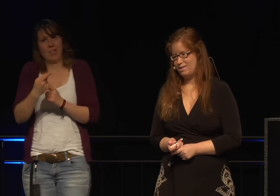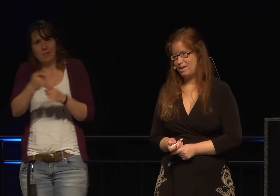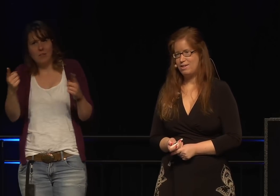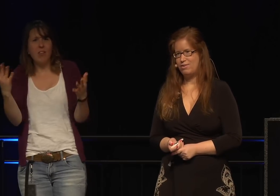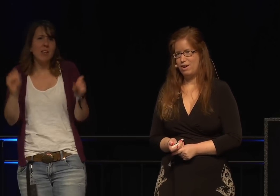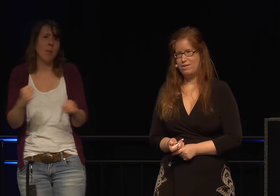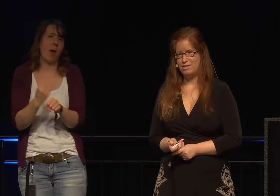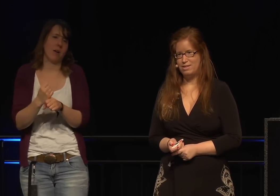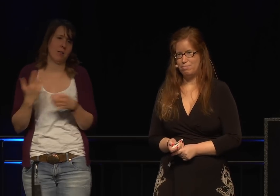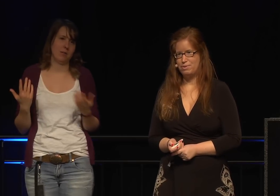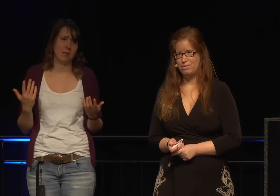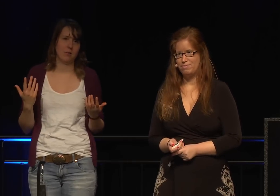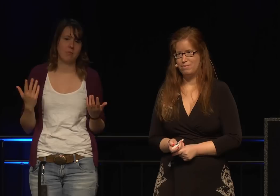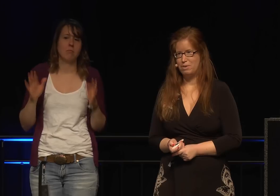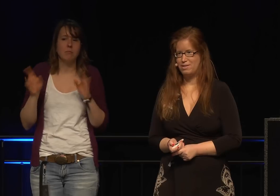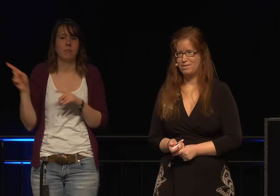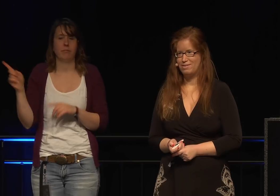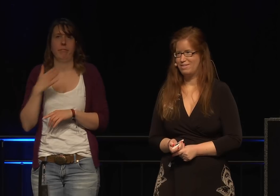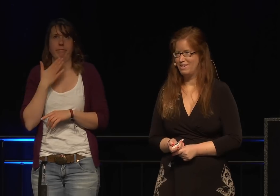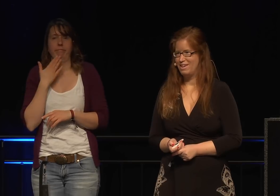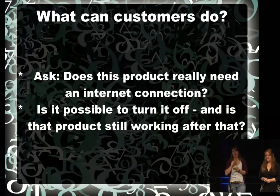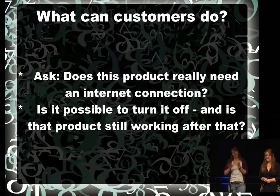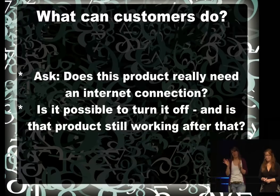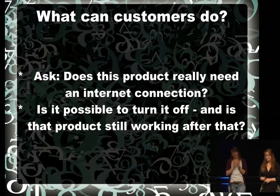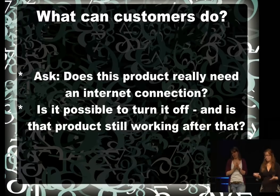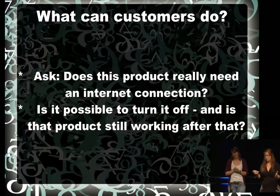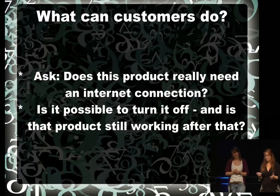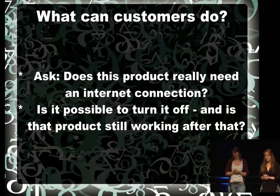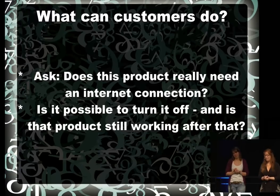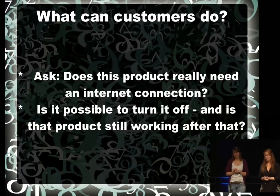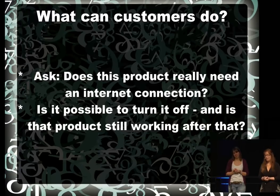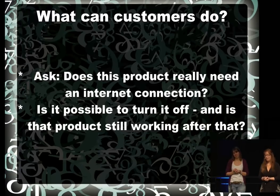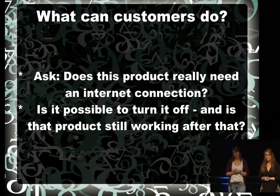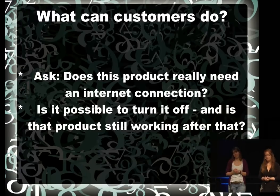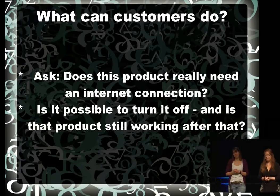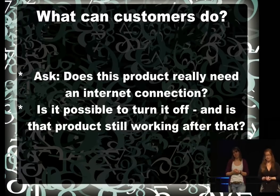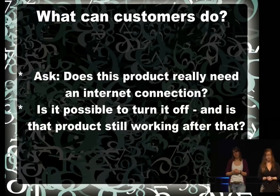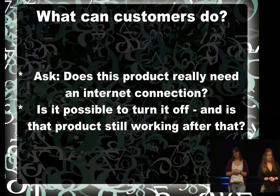Sich immer die Frage stellen, braucht dieses Device wirklich eine Internetverbindung?